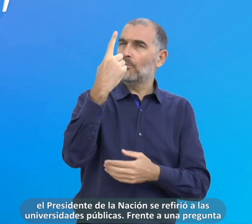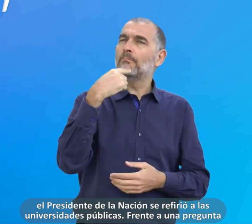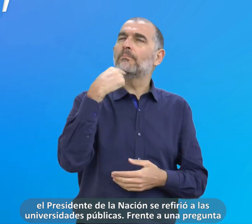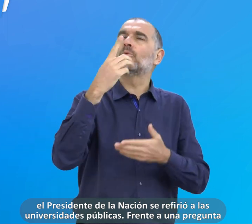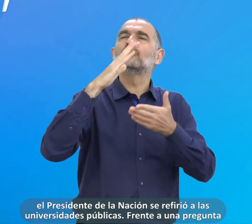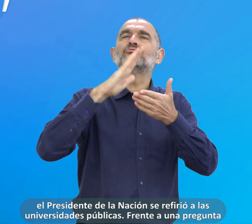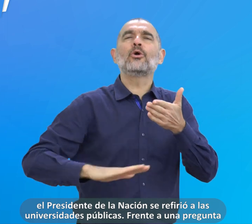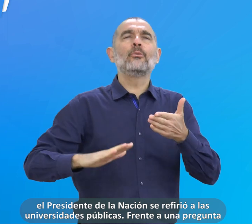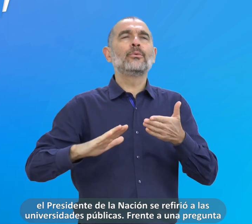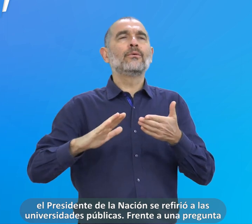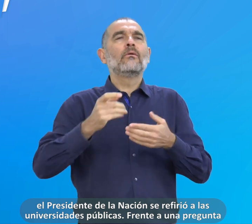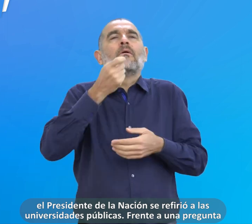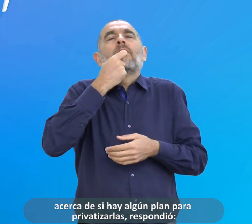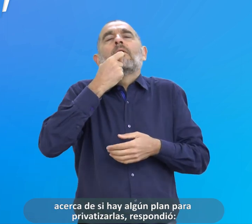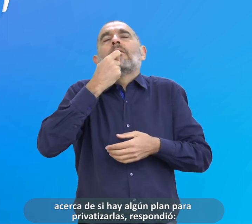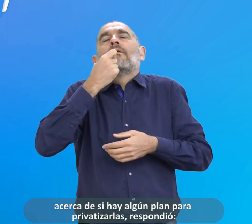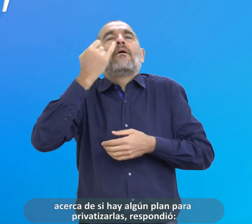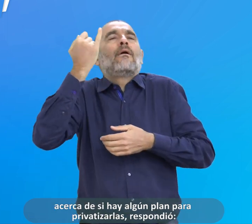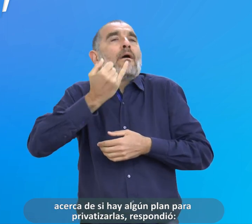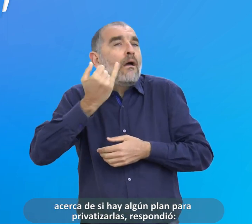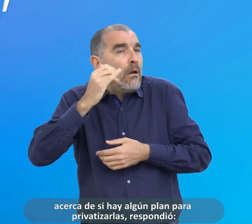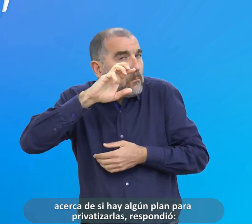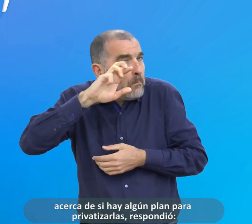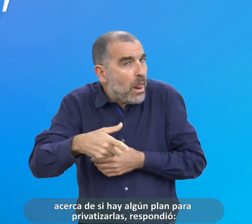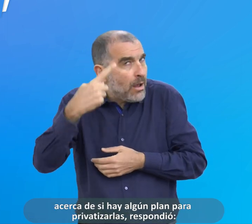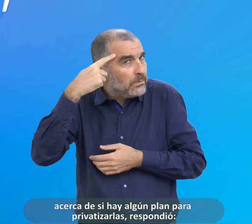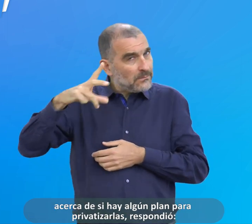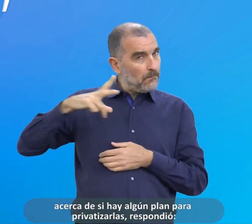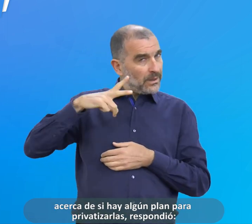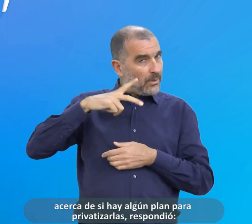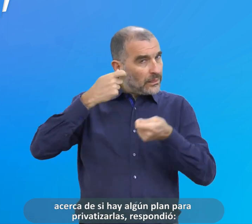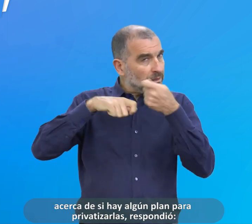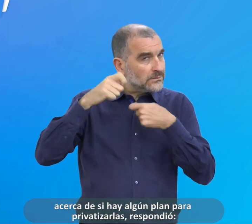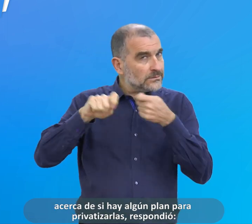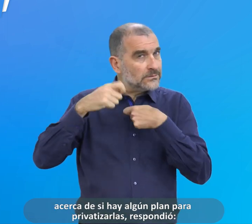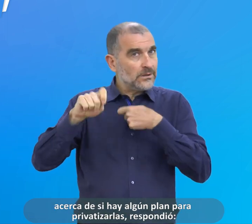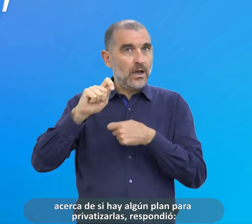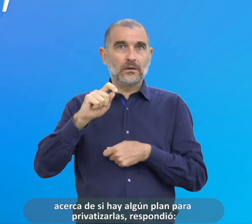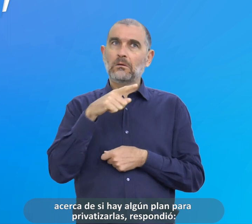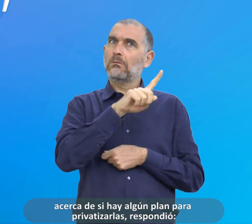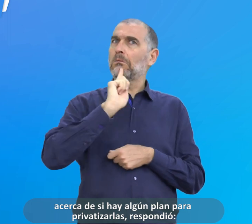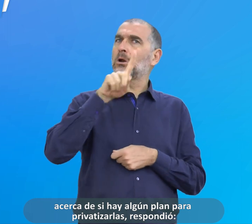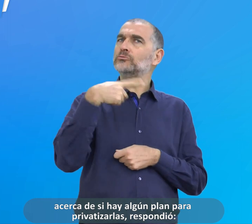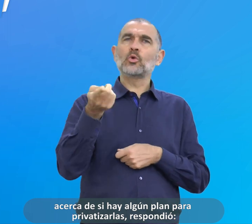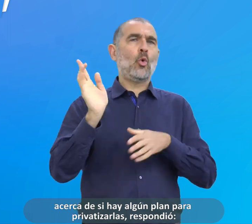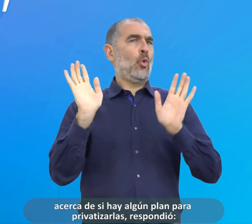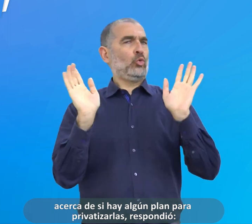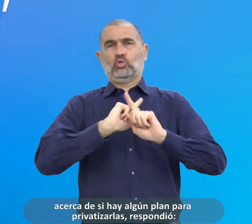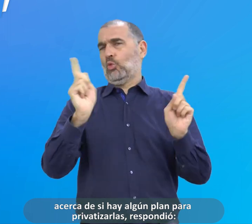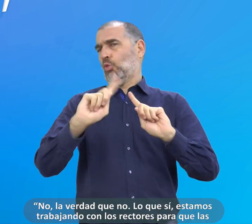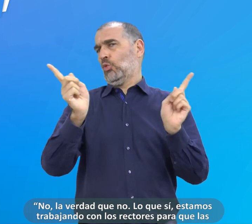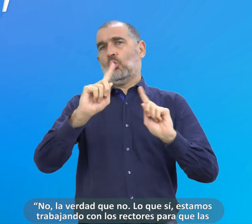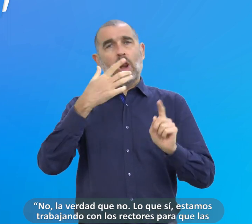Frente a una pregunta acerca de si hay algún plan para privatizarla,